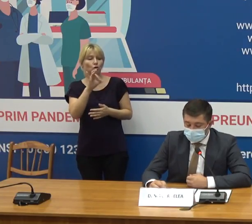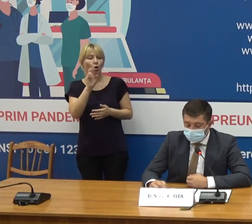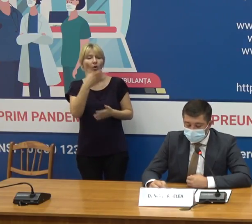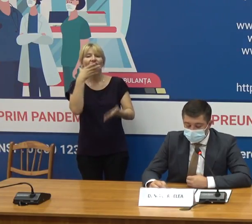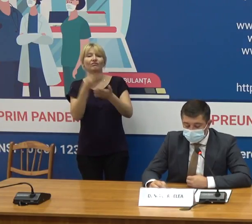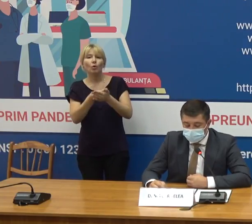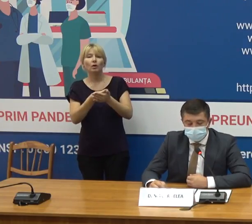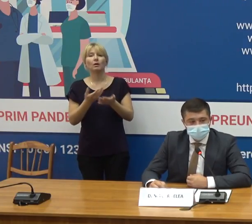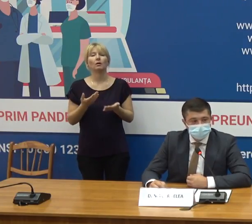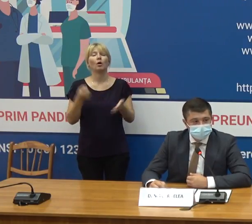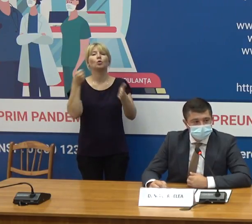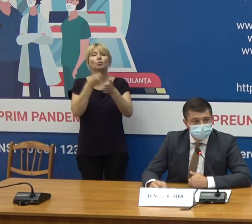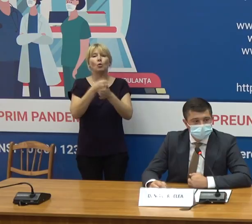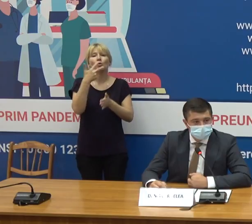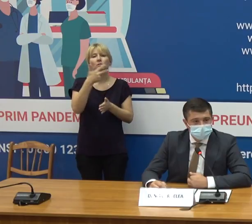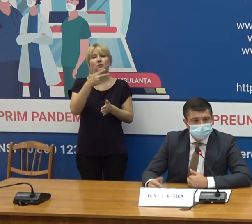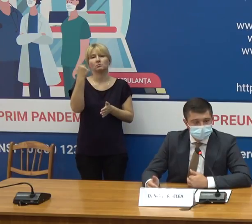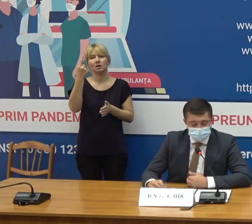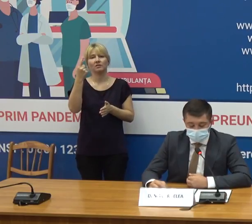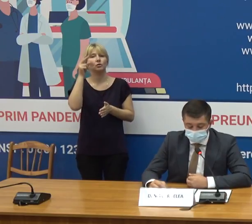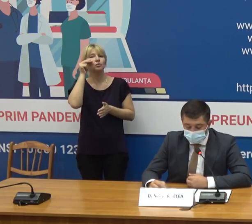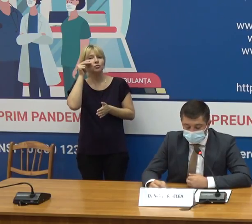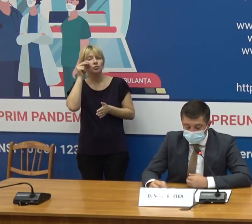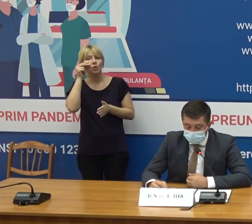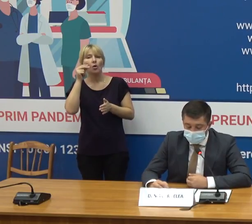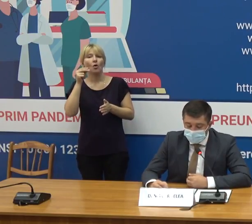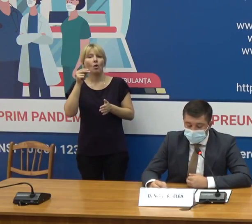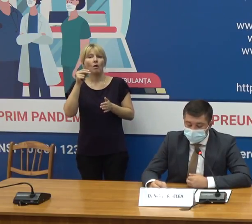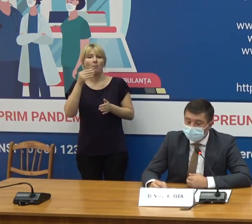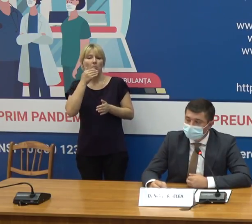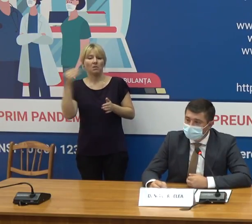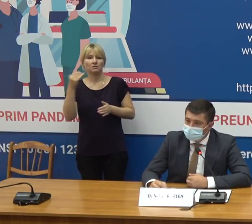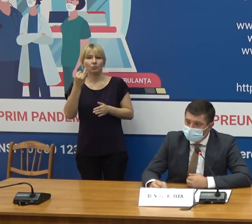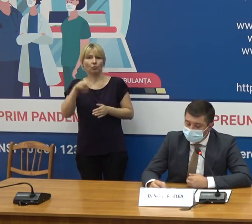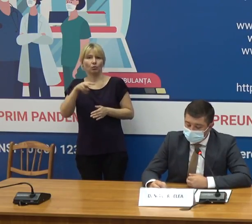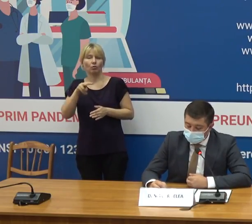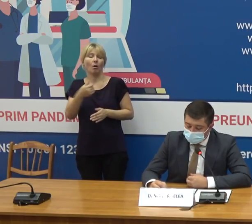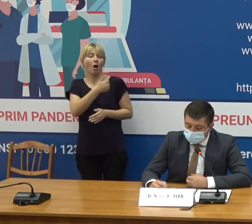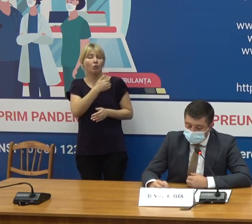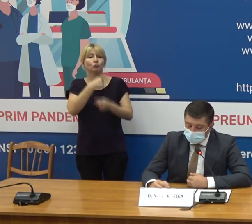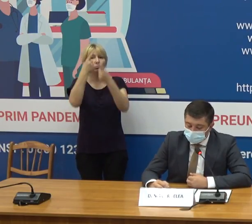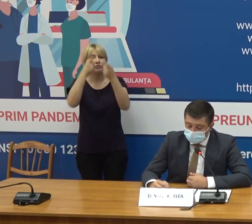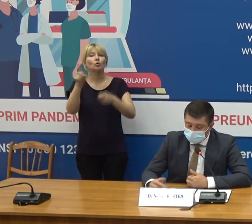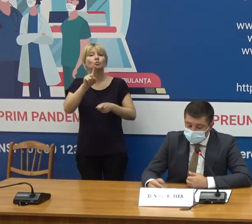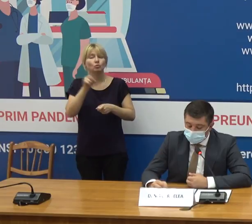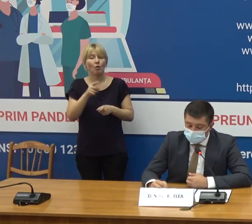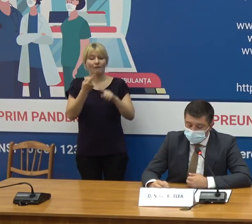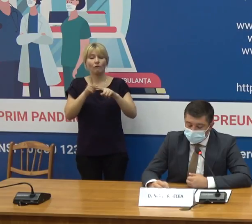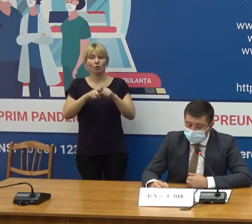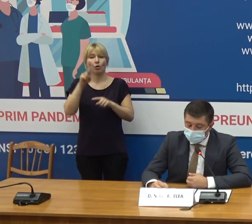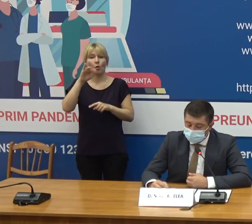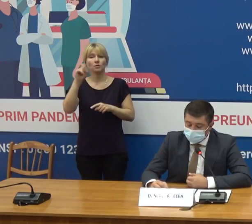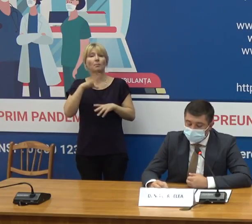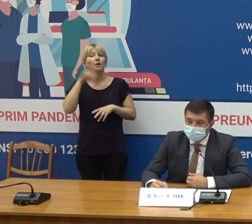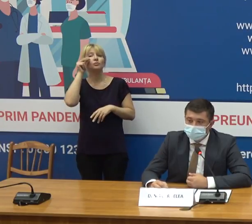până la 31.07, sfârșitul lunii iulie. Astfel, informăm că toate aceste dozi